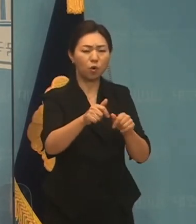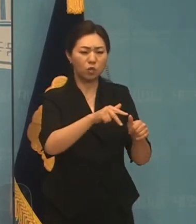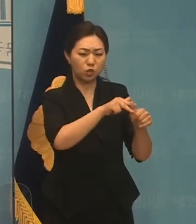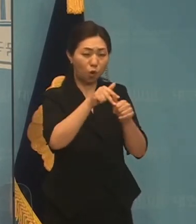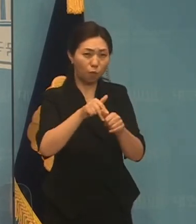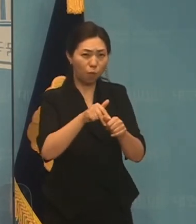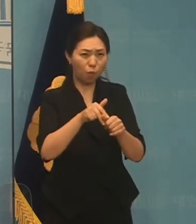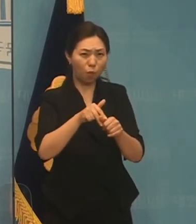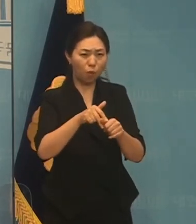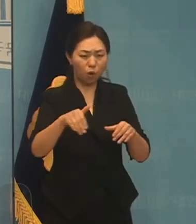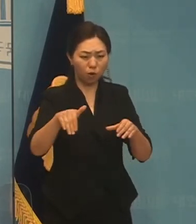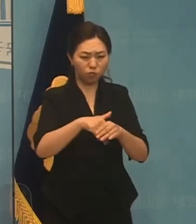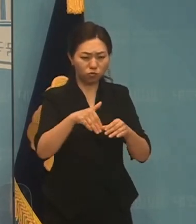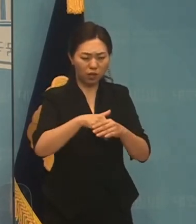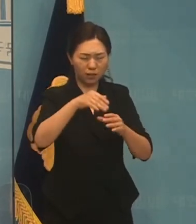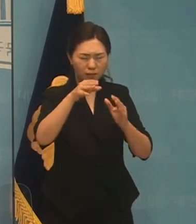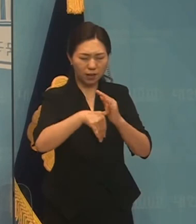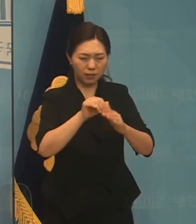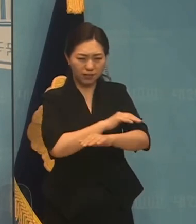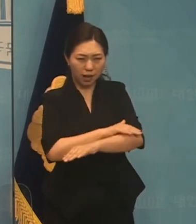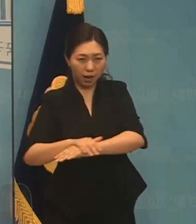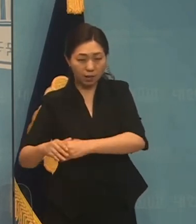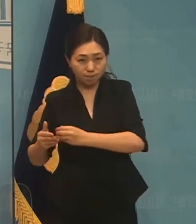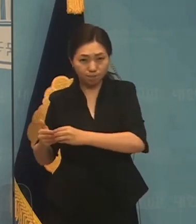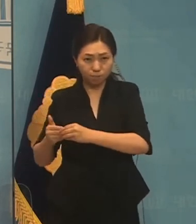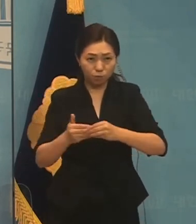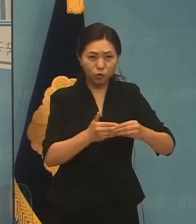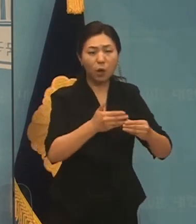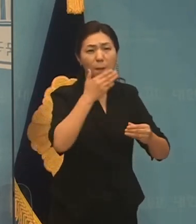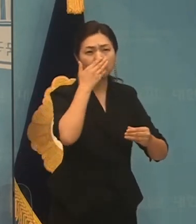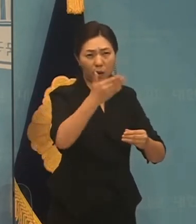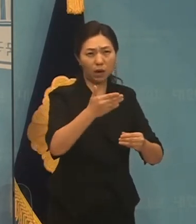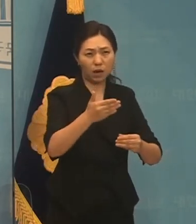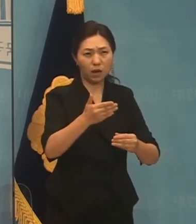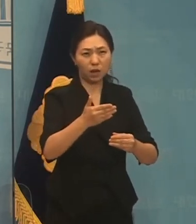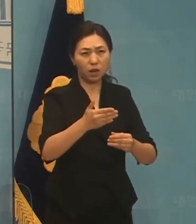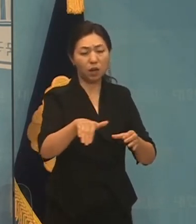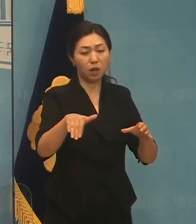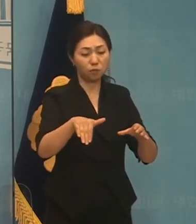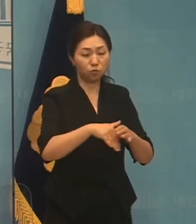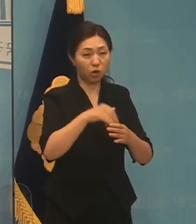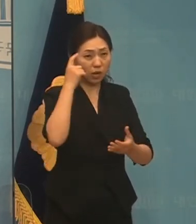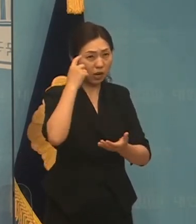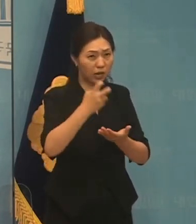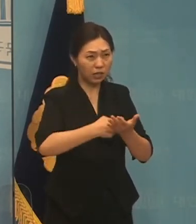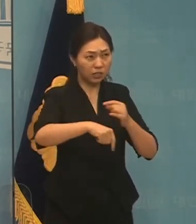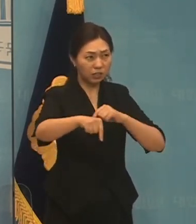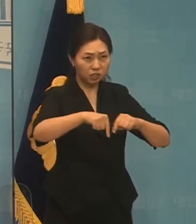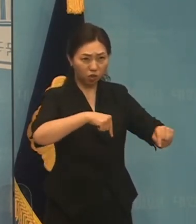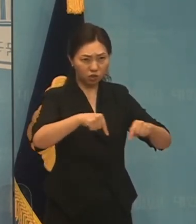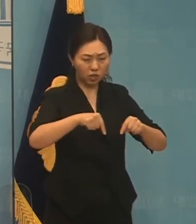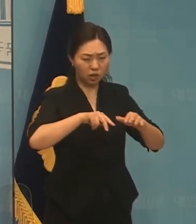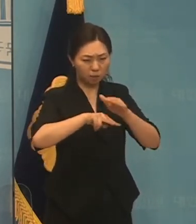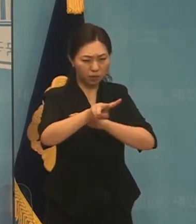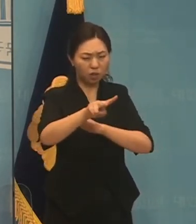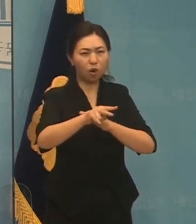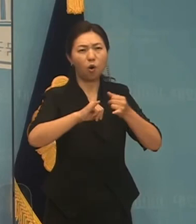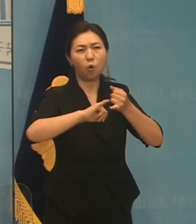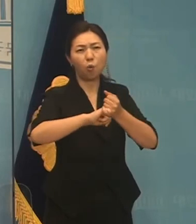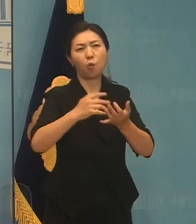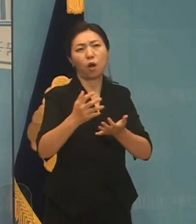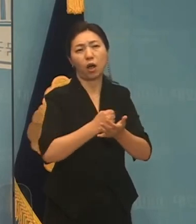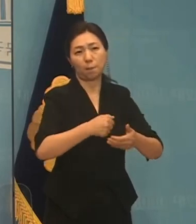이끌고 나갈 이념과 정책, 비전과 전략을 가지고 있어야 합니다.